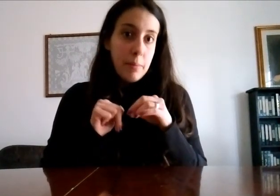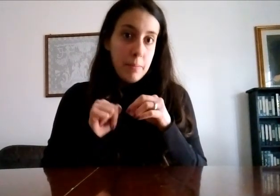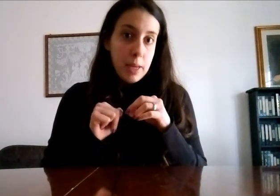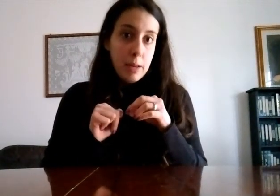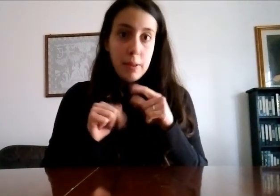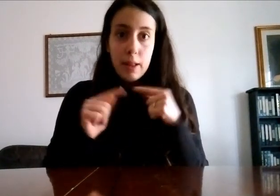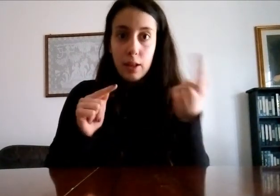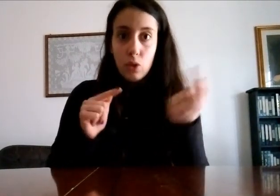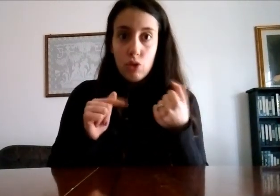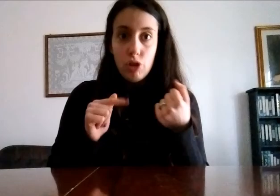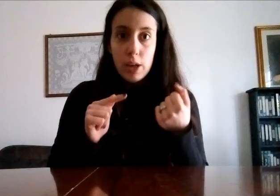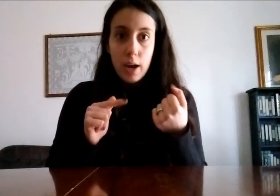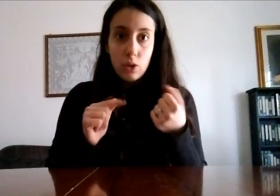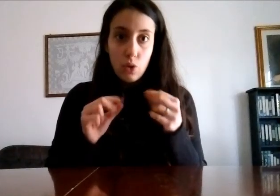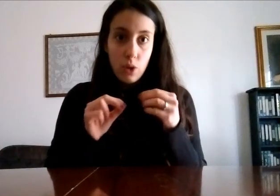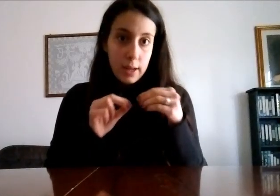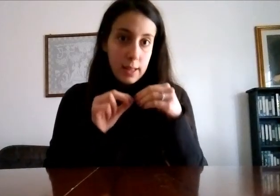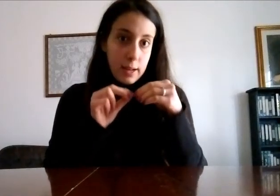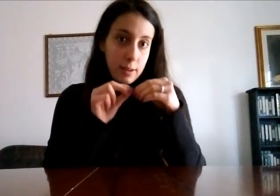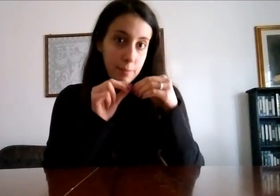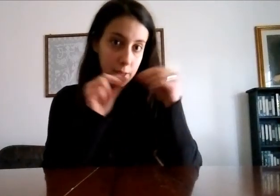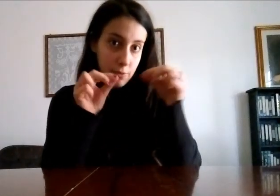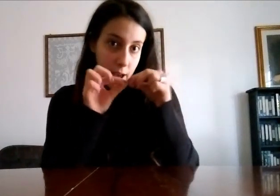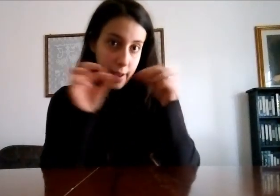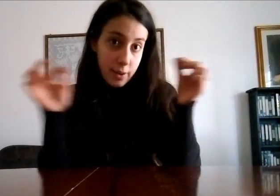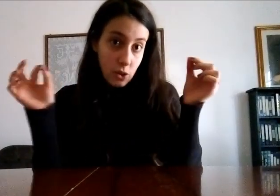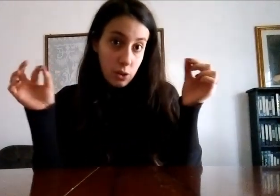bambini mi si era attorcigliato con la catena di ferro